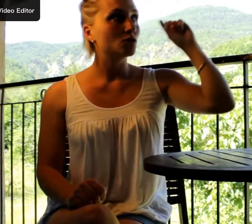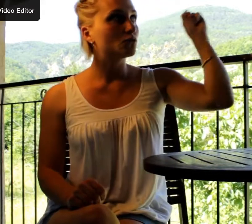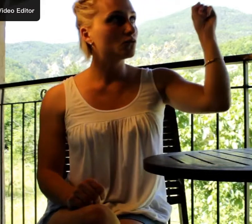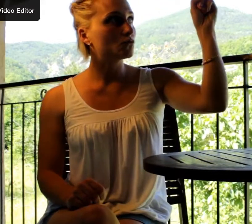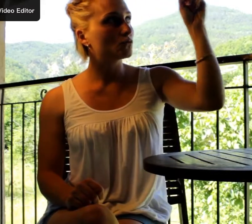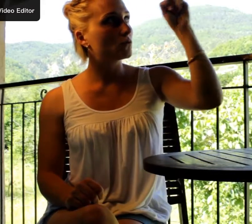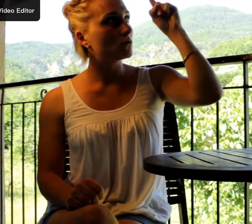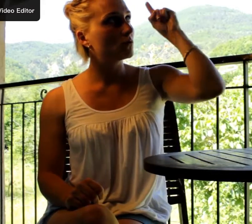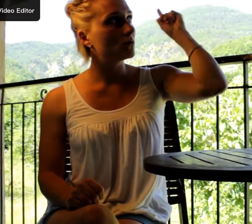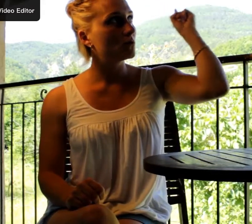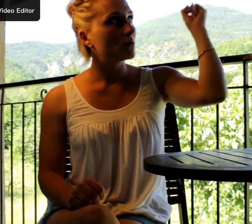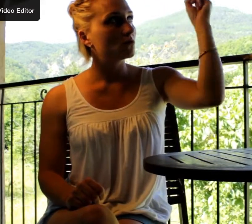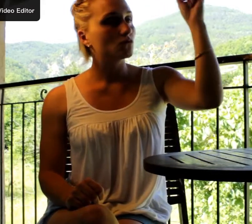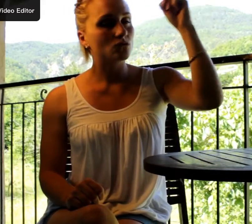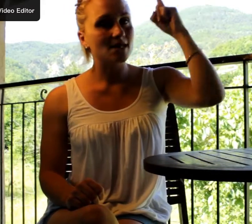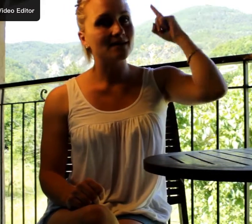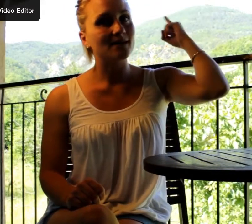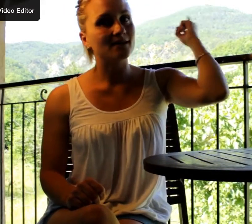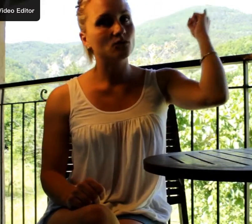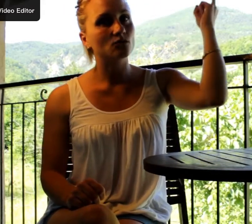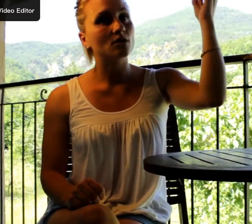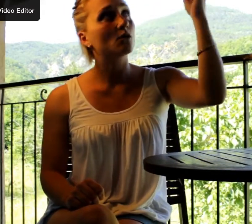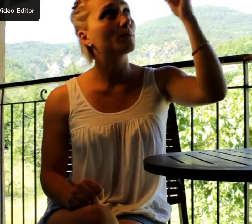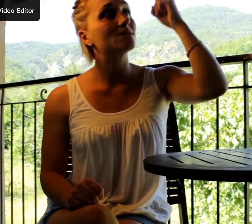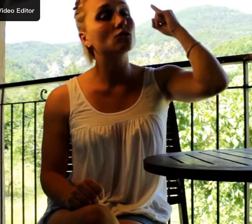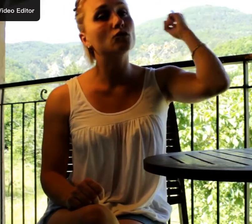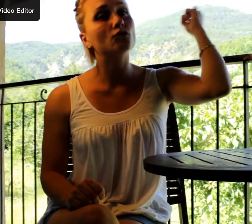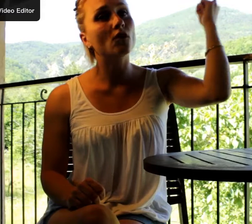toujours, toujours c'est la terre qui tombe, représente le temps,